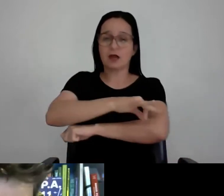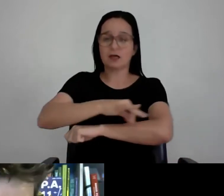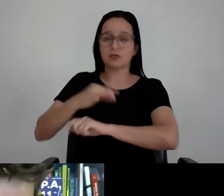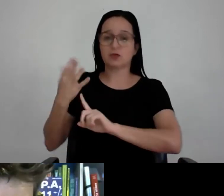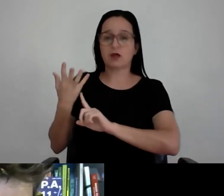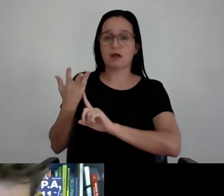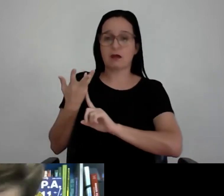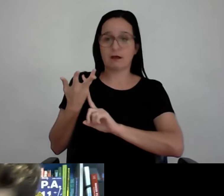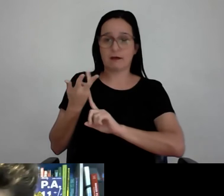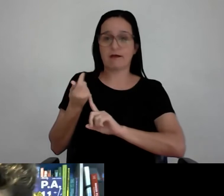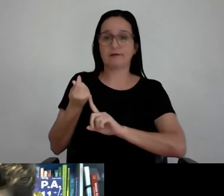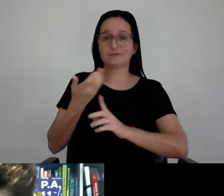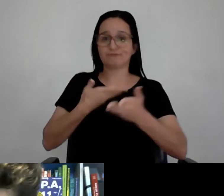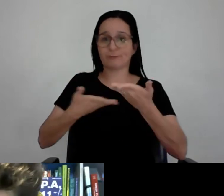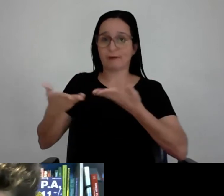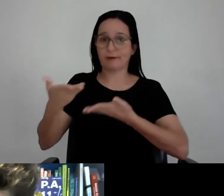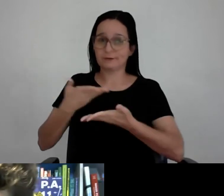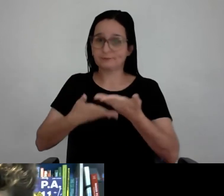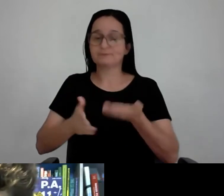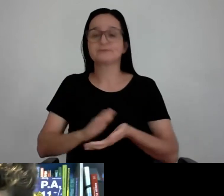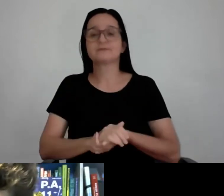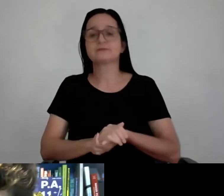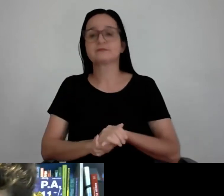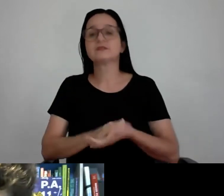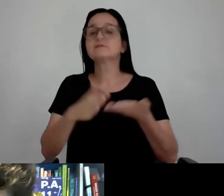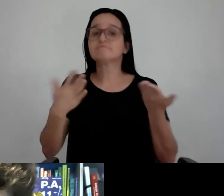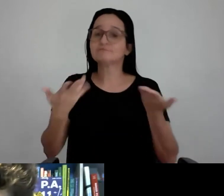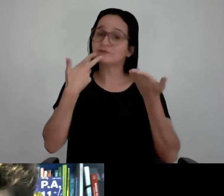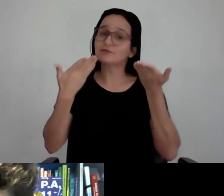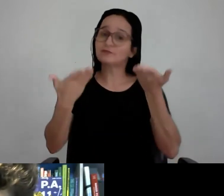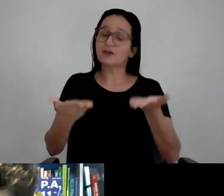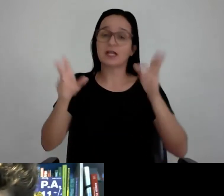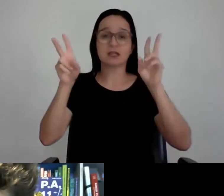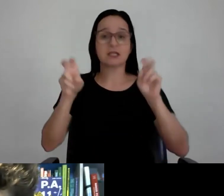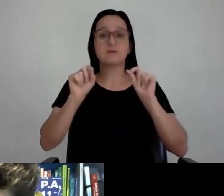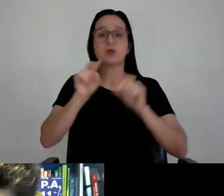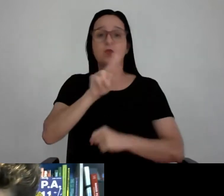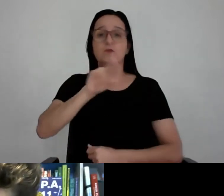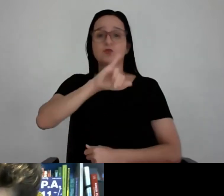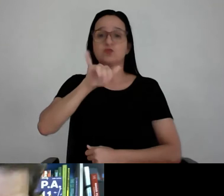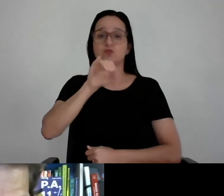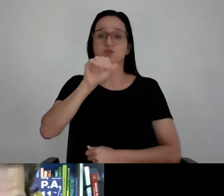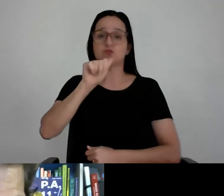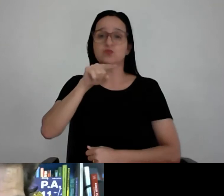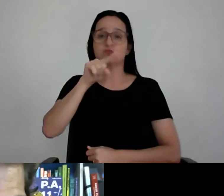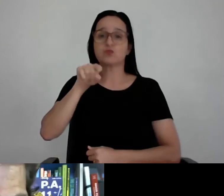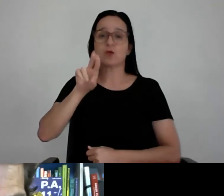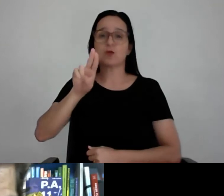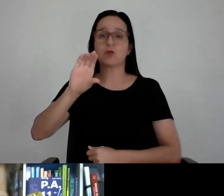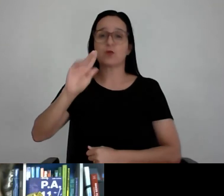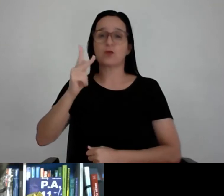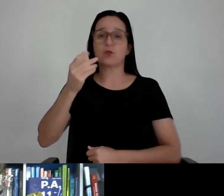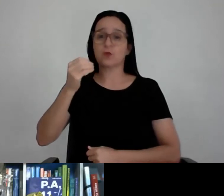Ralação. E para falar sobre esse tema, ninguém é melhor do que ele, o João Shoa. O João é arquiteto,